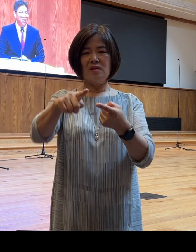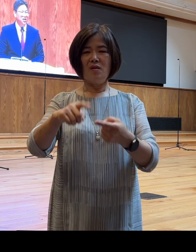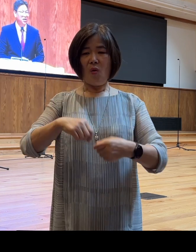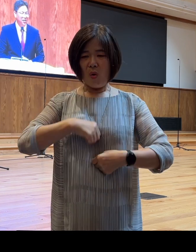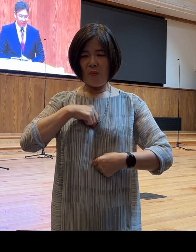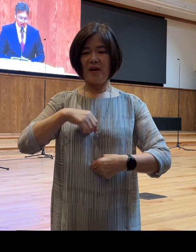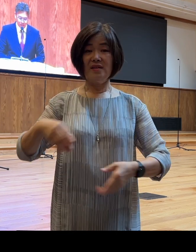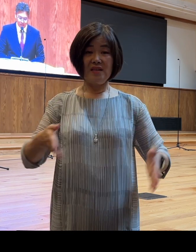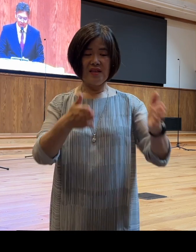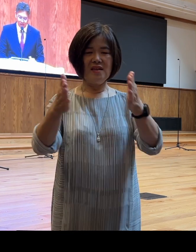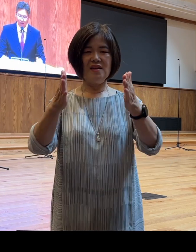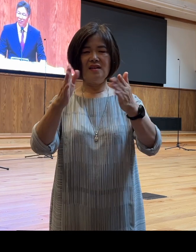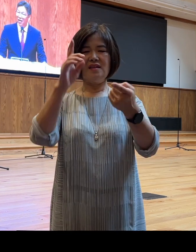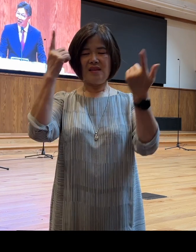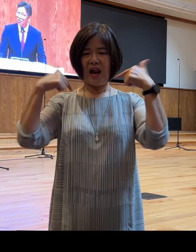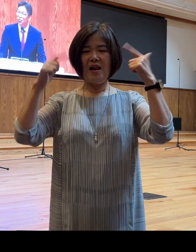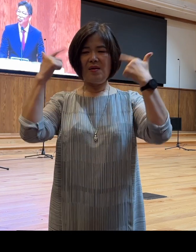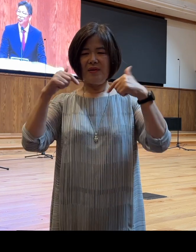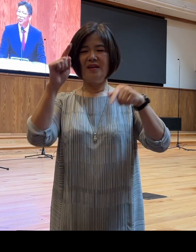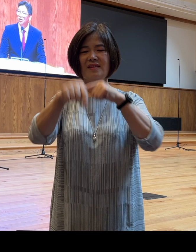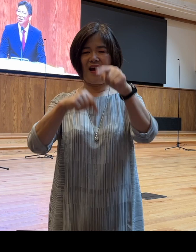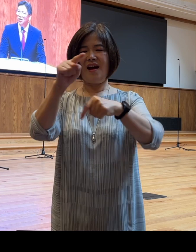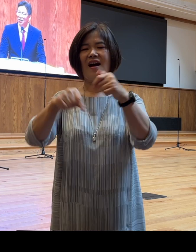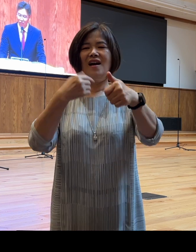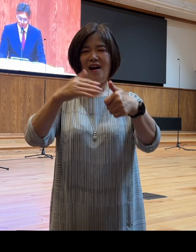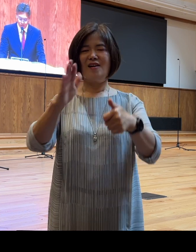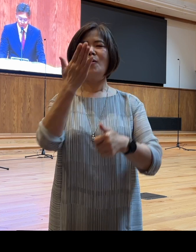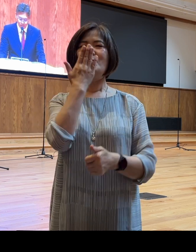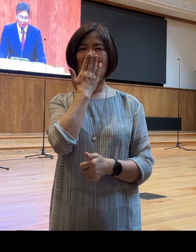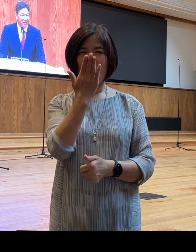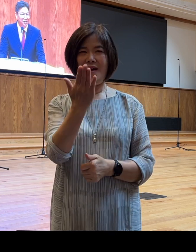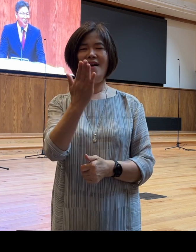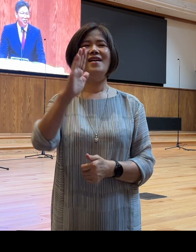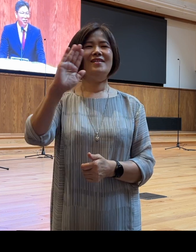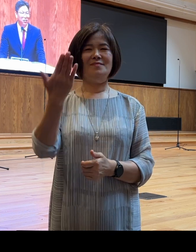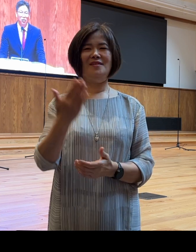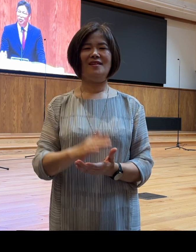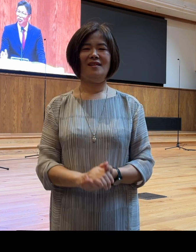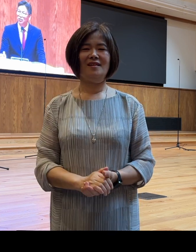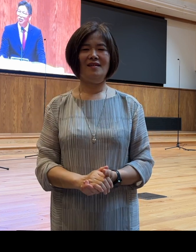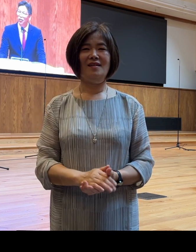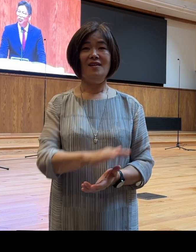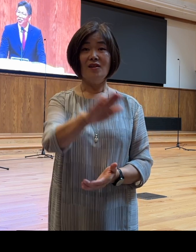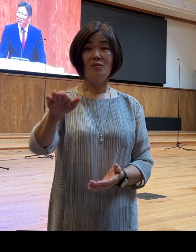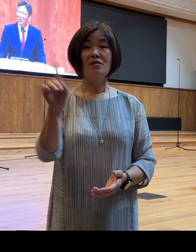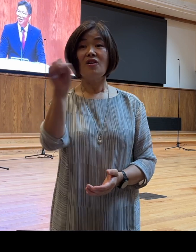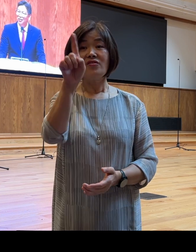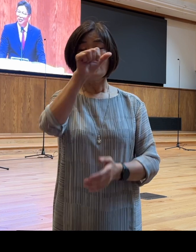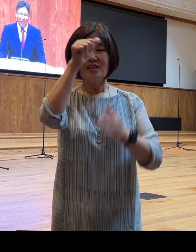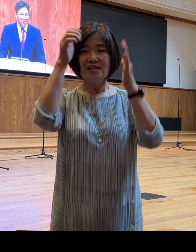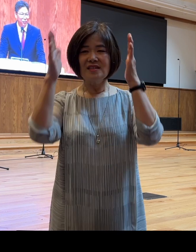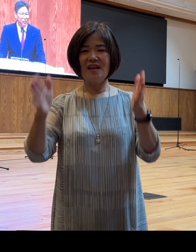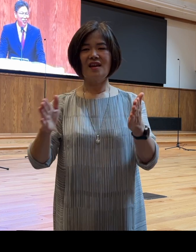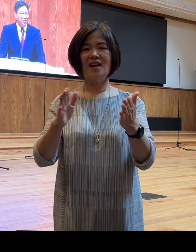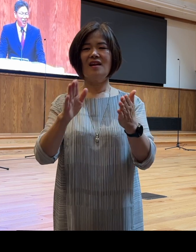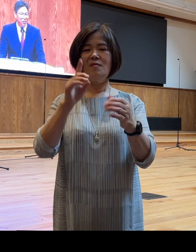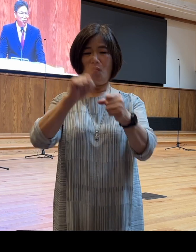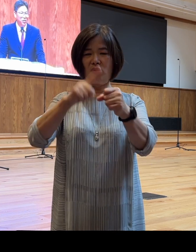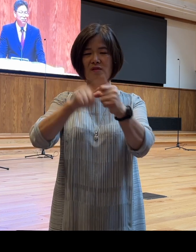날마다 나갈 수 있게 되는 것입니다 여러분은 어떤 인생의 나침반을 가지고 계십니까?